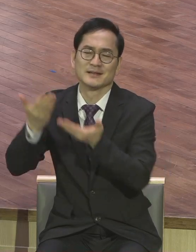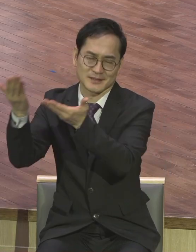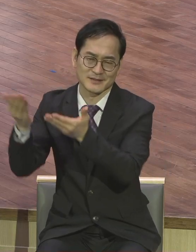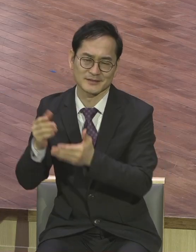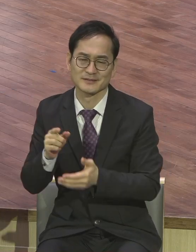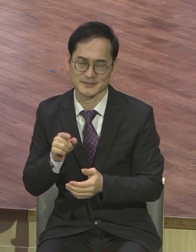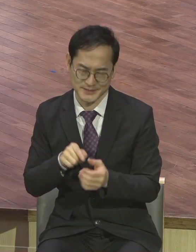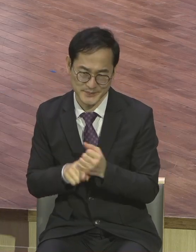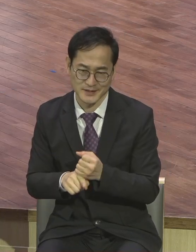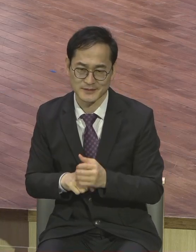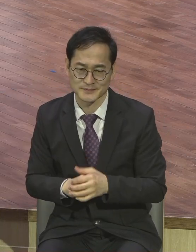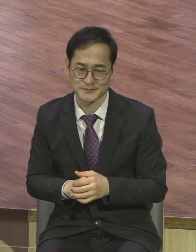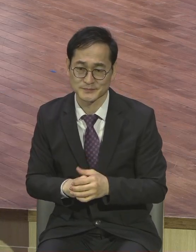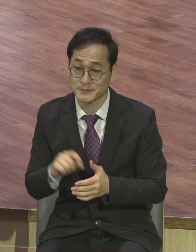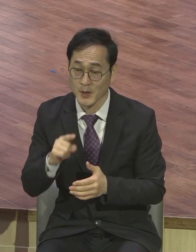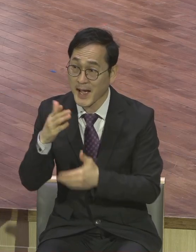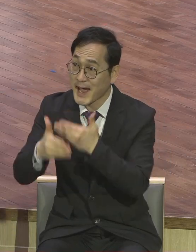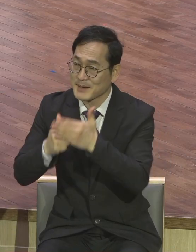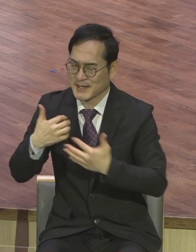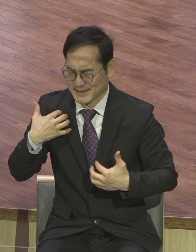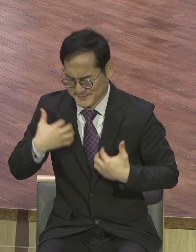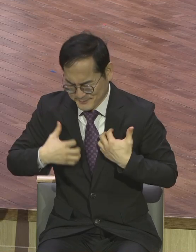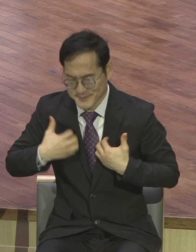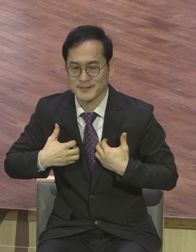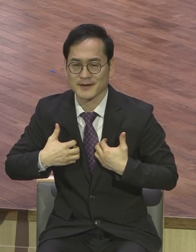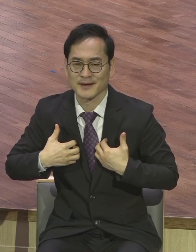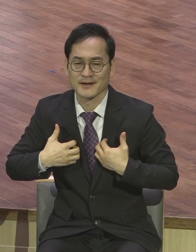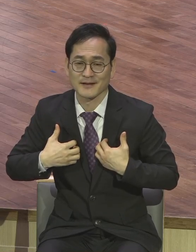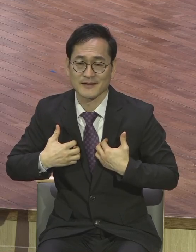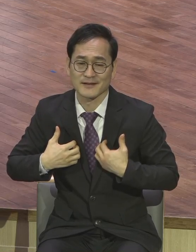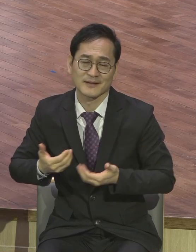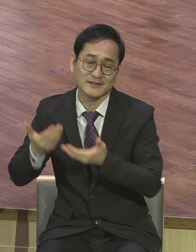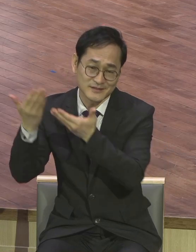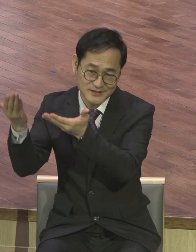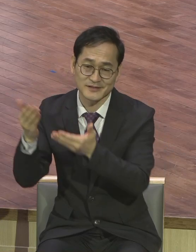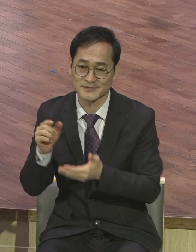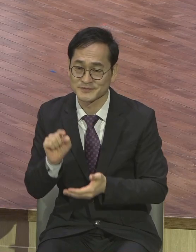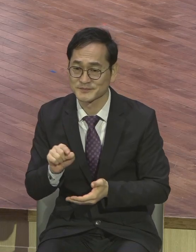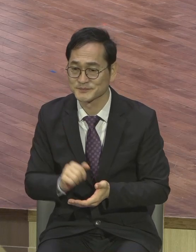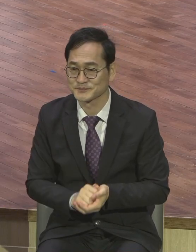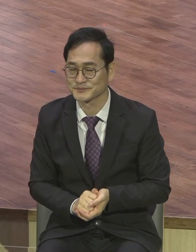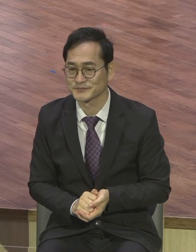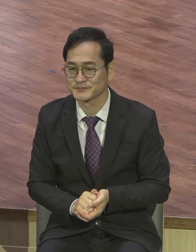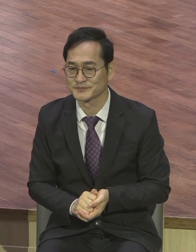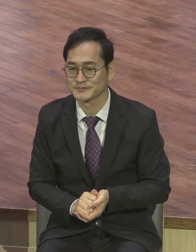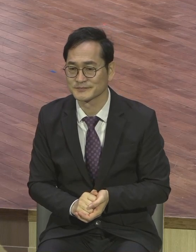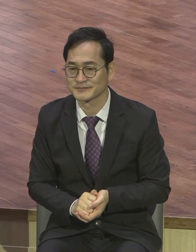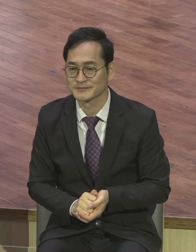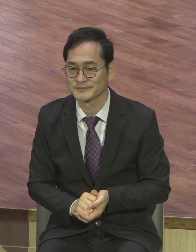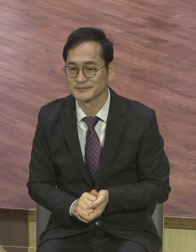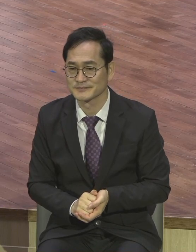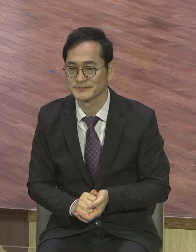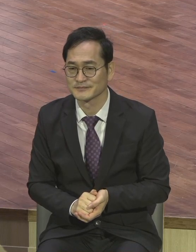합니까? 하나님을 기쁘시게 하는 것. 하나님을 기쁘게 하는 모든 우리는 기쁘게 하라는 것입니다. 우리가